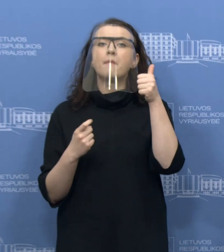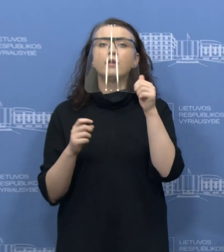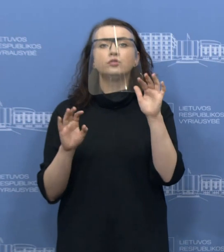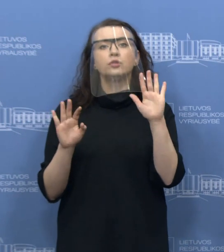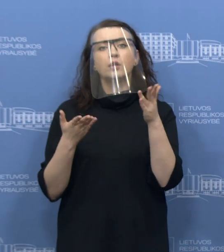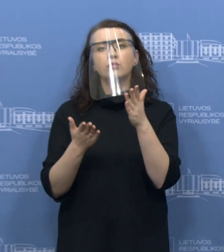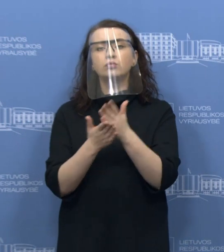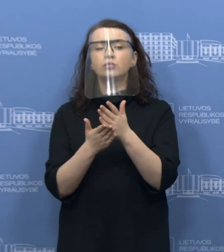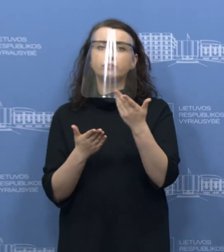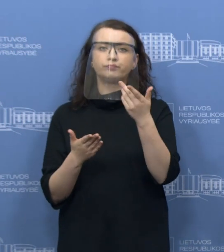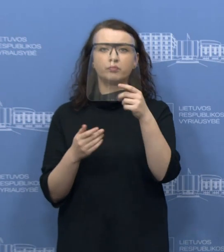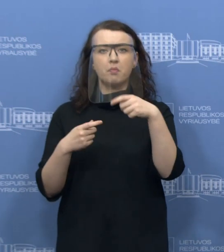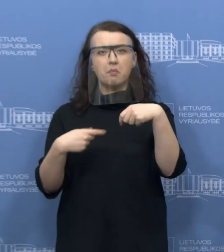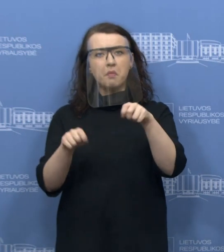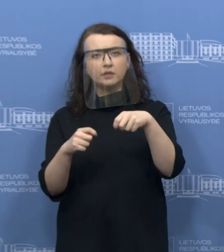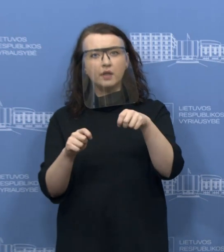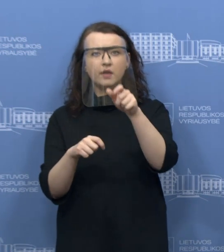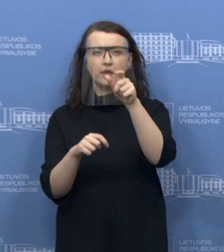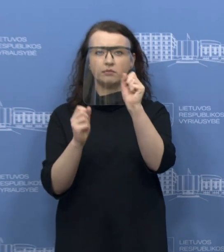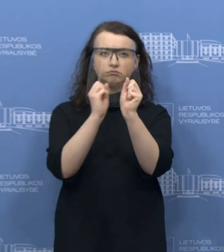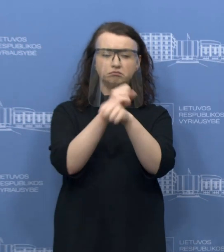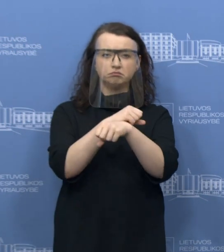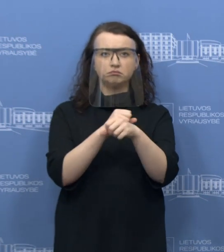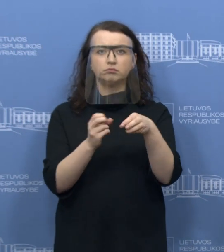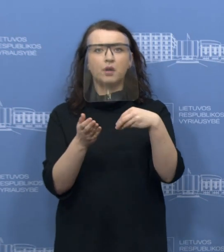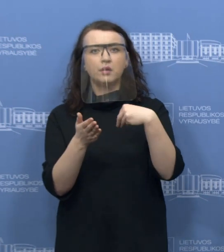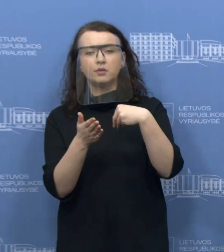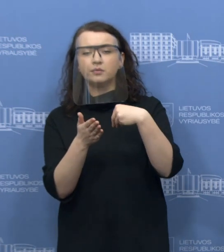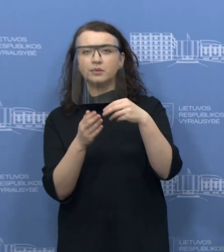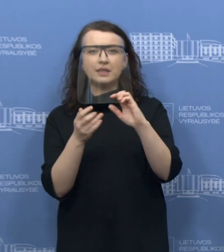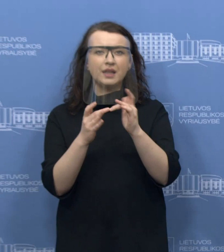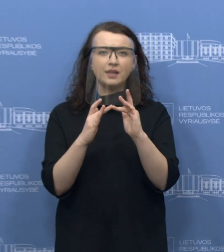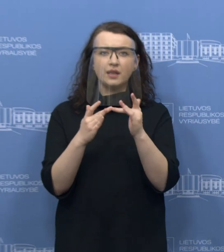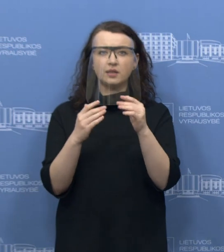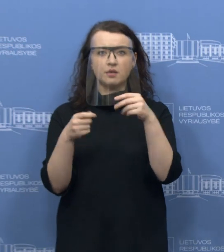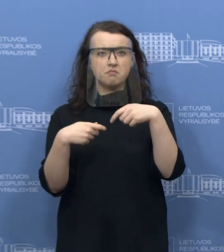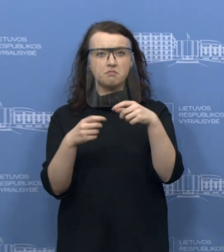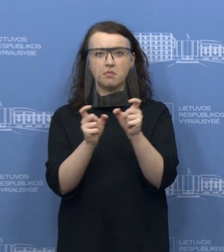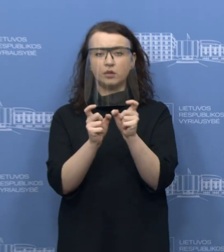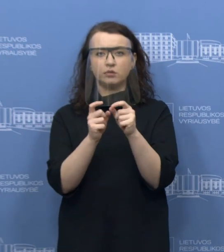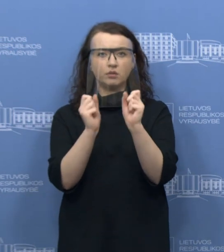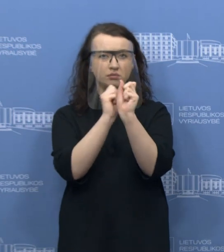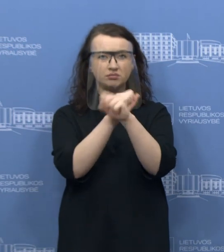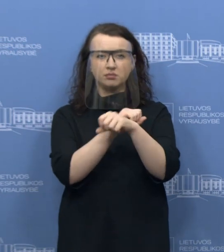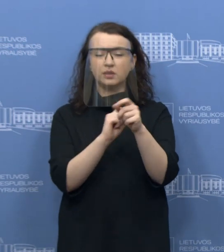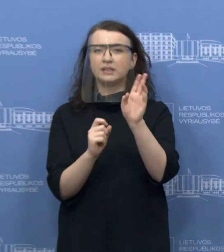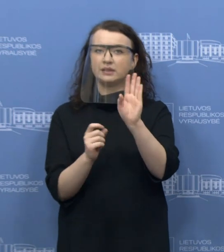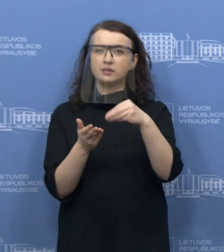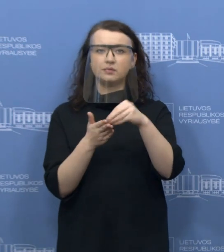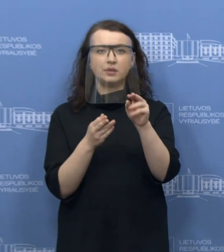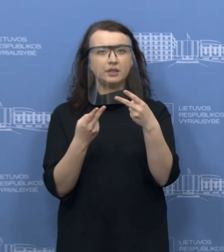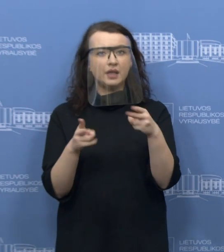pavieniai fiziniai asmenys, net neregistruota internetinė parduotuvė. Ir būtent atkreipti dėmestį, kad